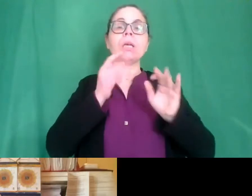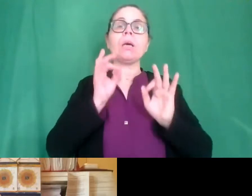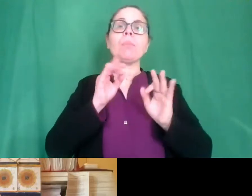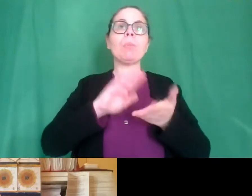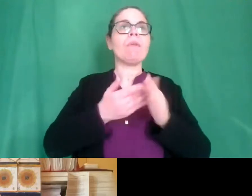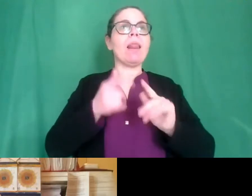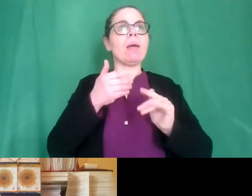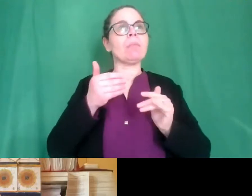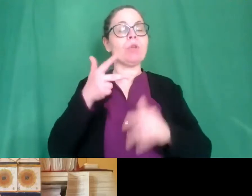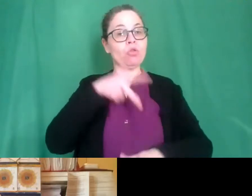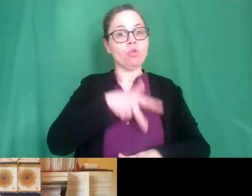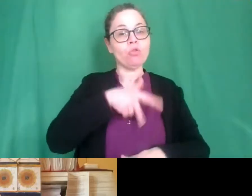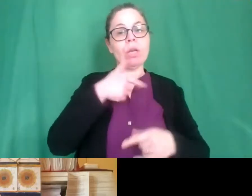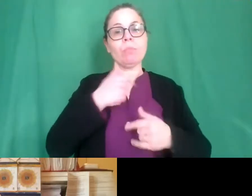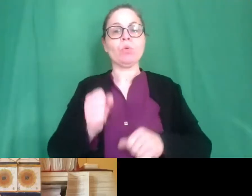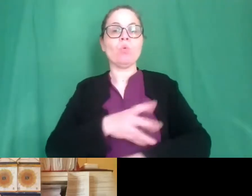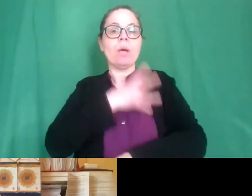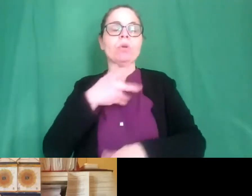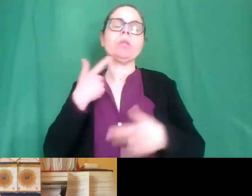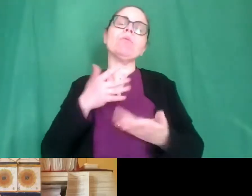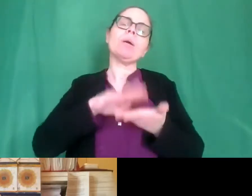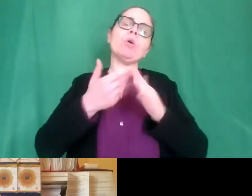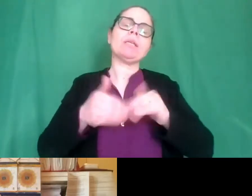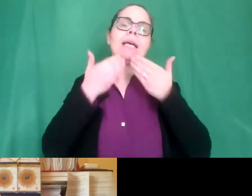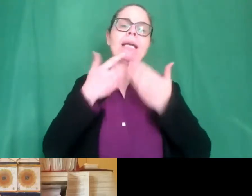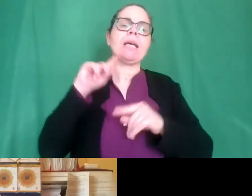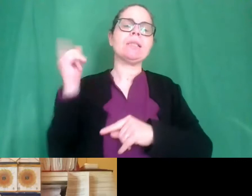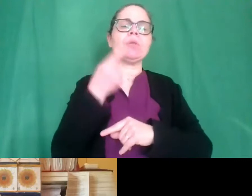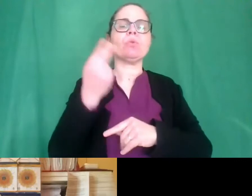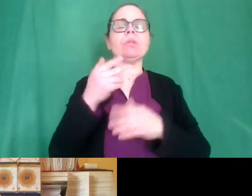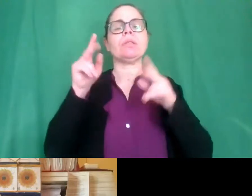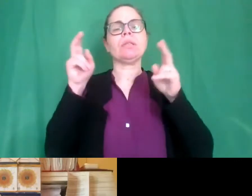oltre che emotivo davvero importante. Grazie a tutti e grazie a Diana.